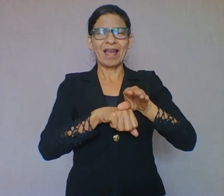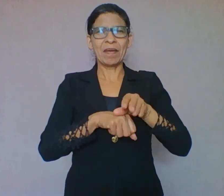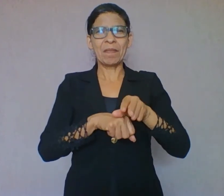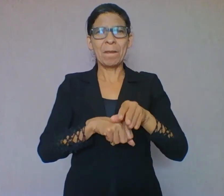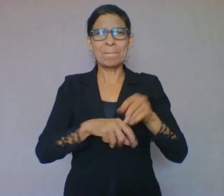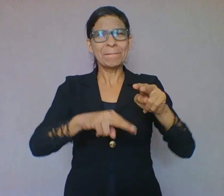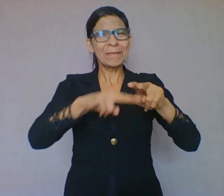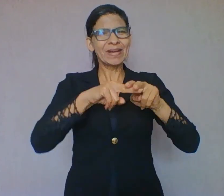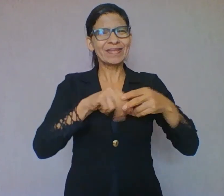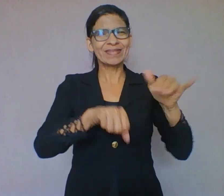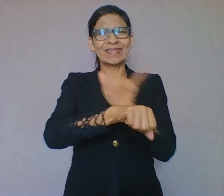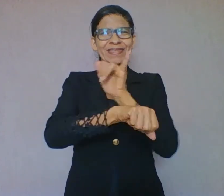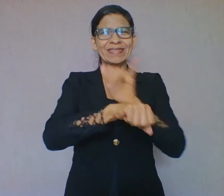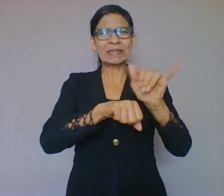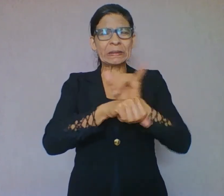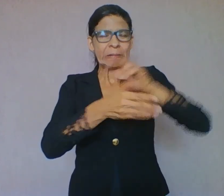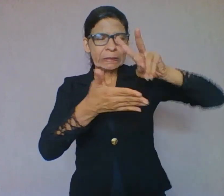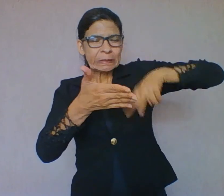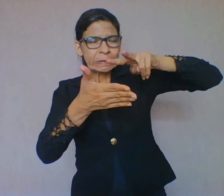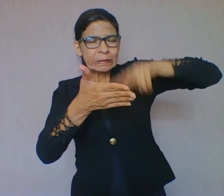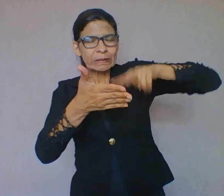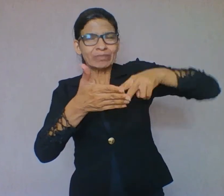Ao pensar em leitura, o que vem à mente?